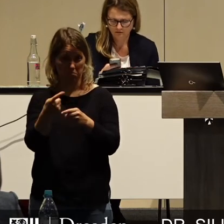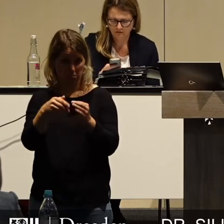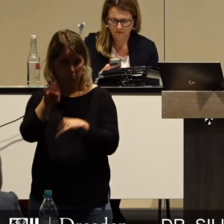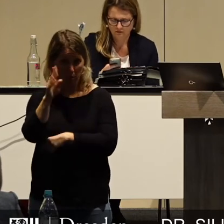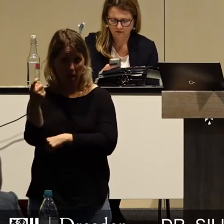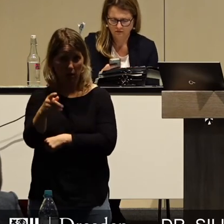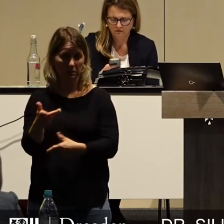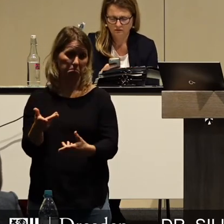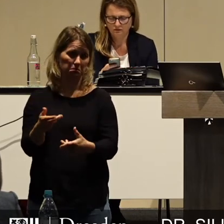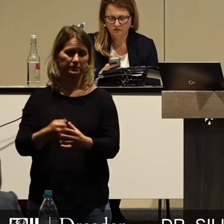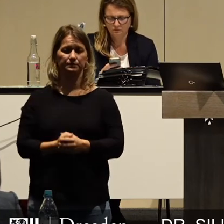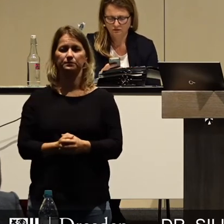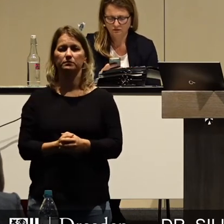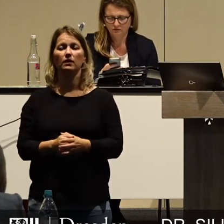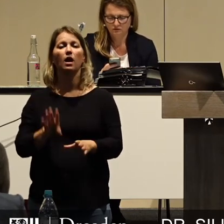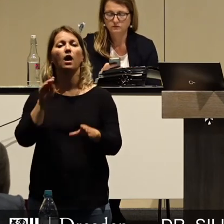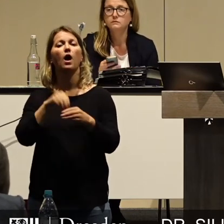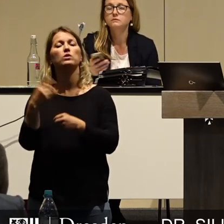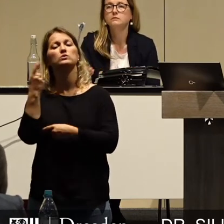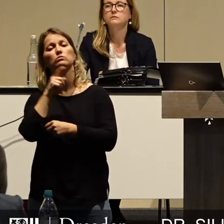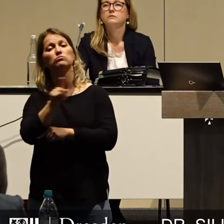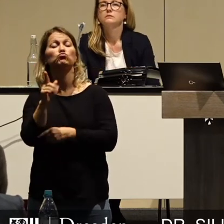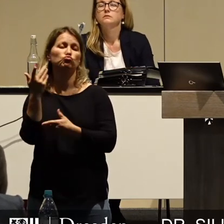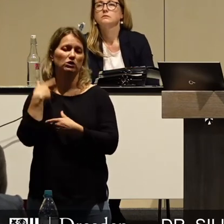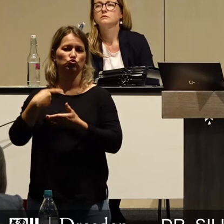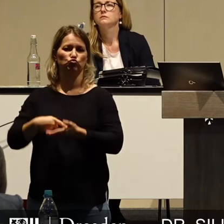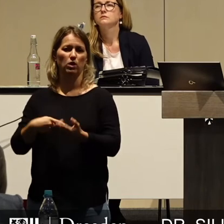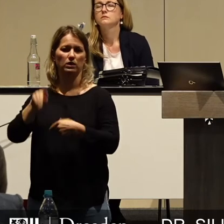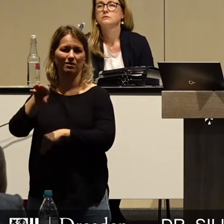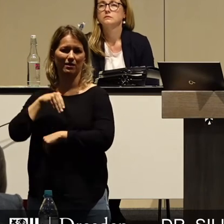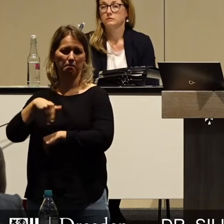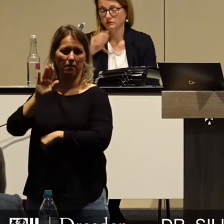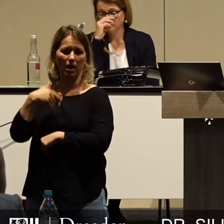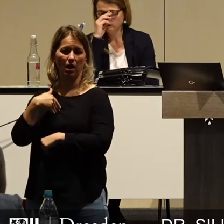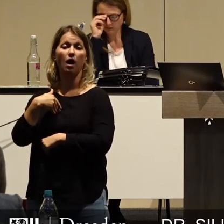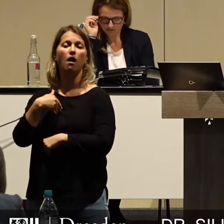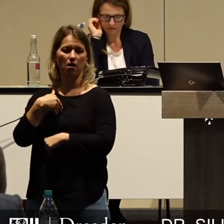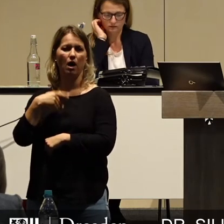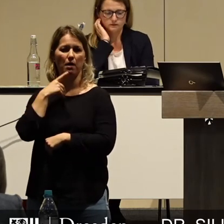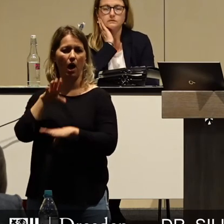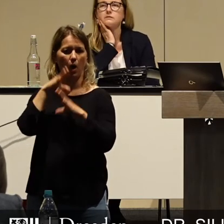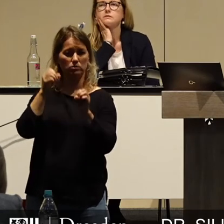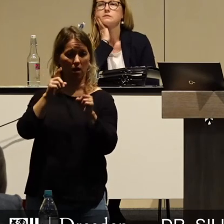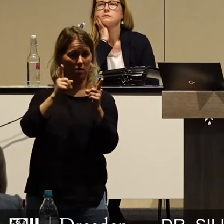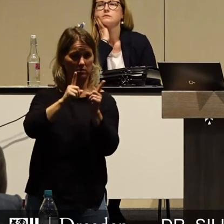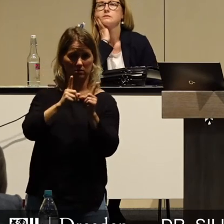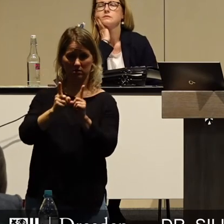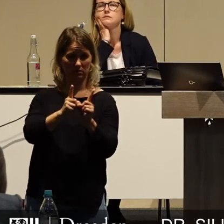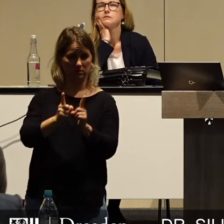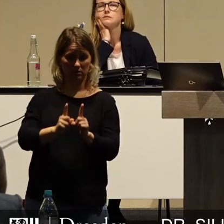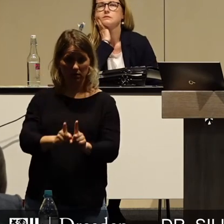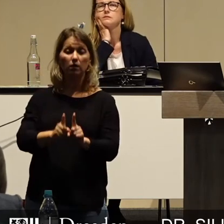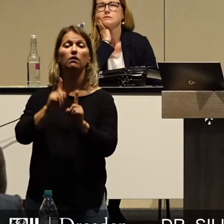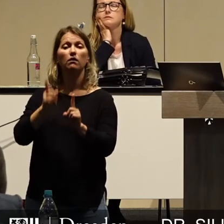Hinzu kommt die erklärte Absicht, neue Schulden aufzunehmen, wobei mit haushalterischer Trickserei das Neuverschuldungsverbot in